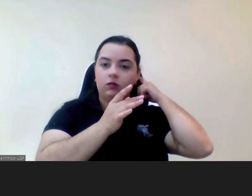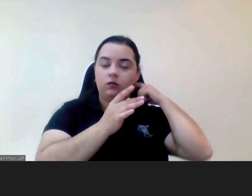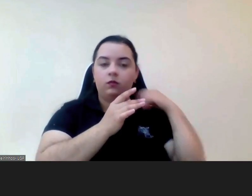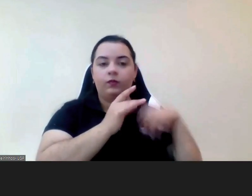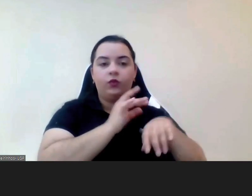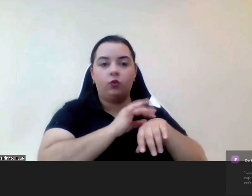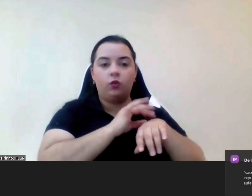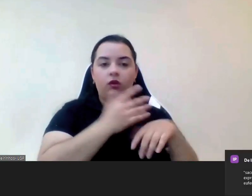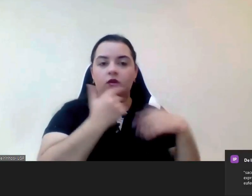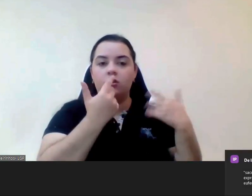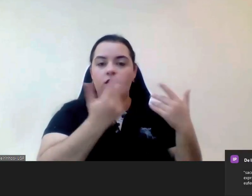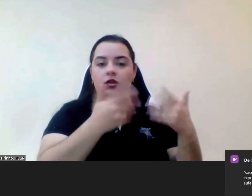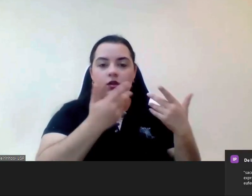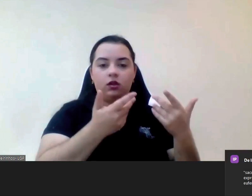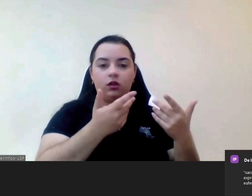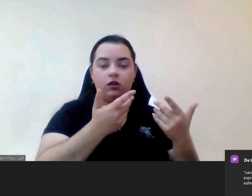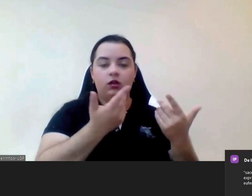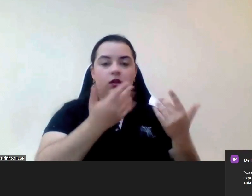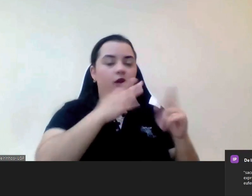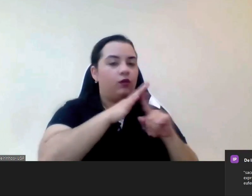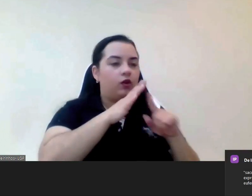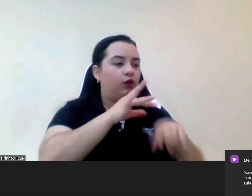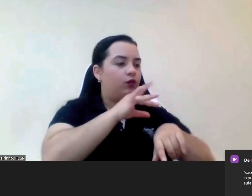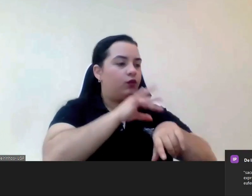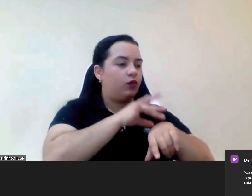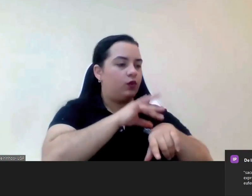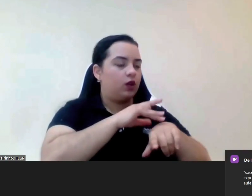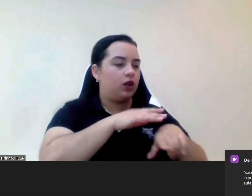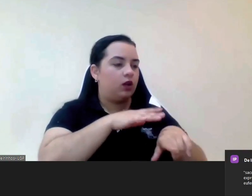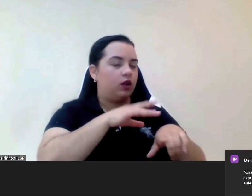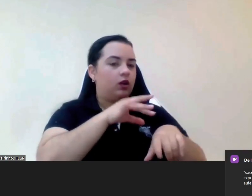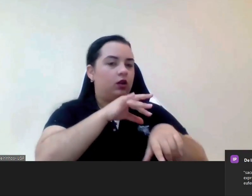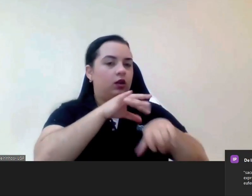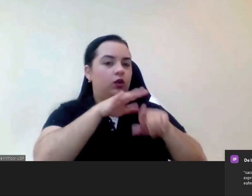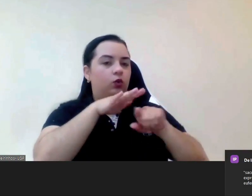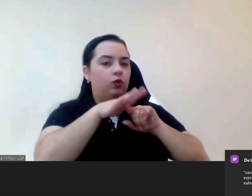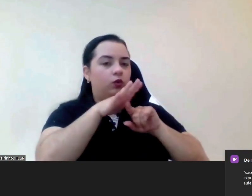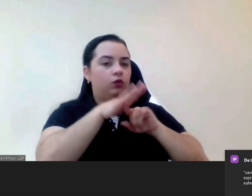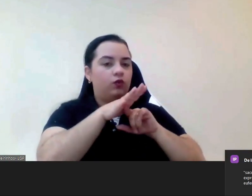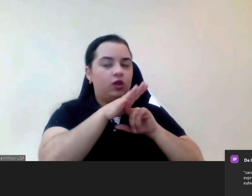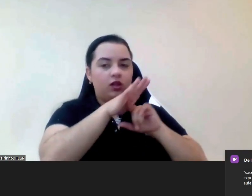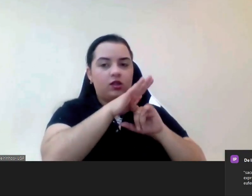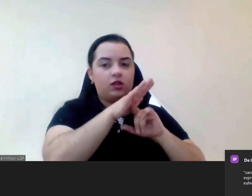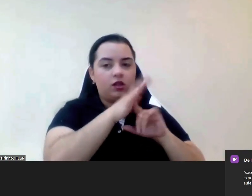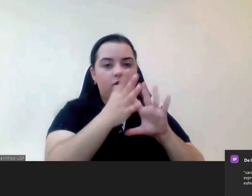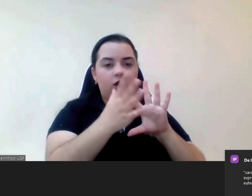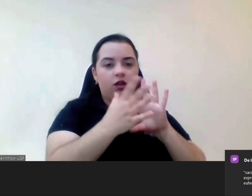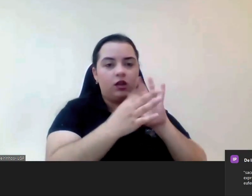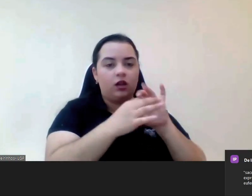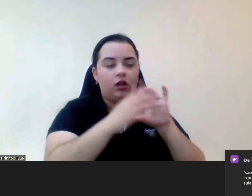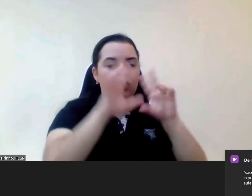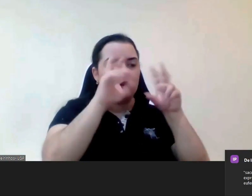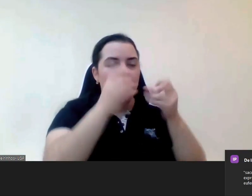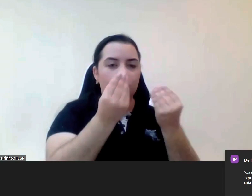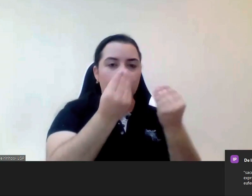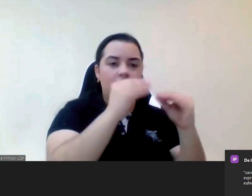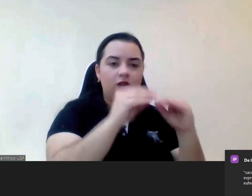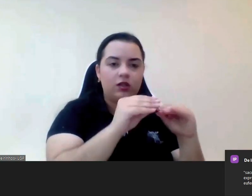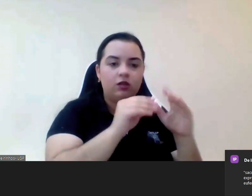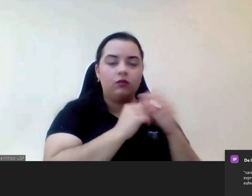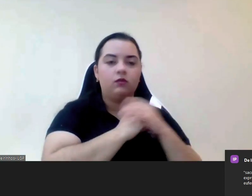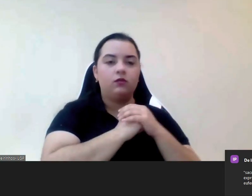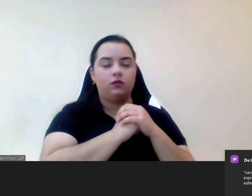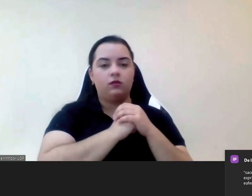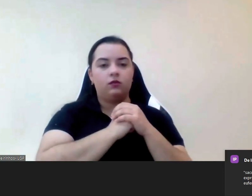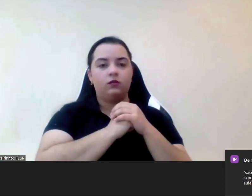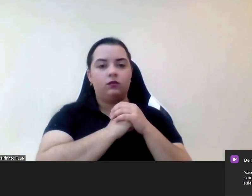da influência da doença na questão do do ensino etc e